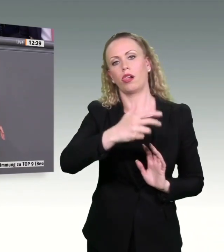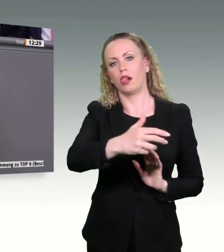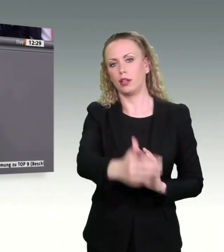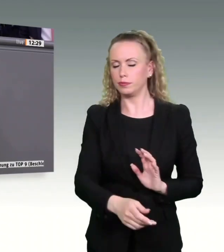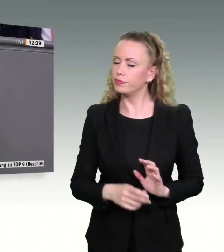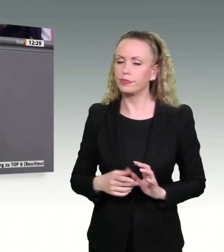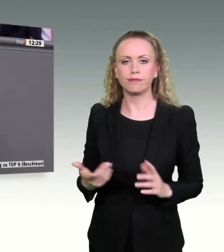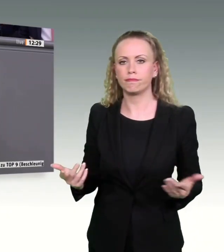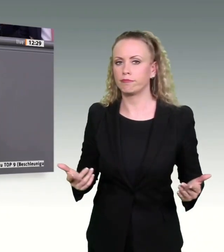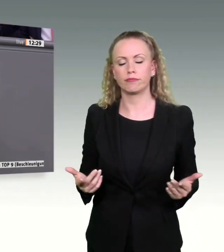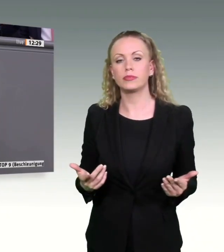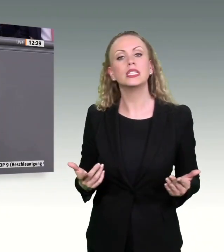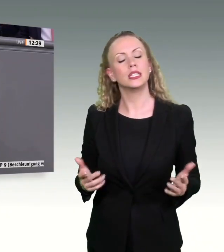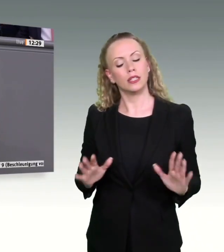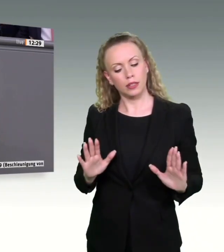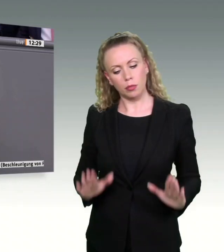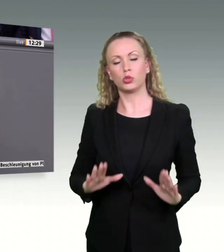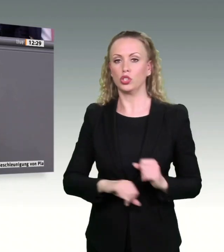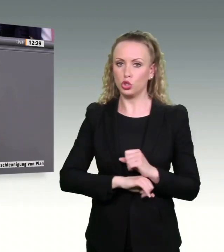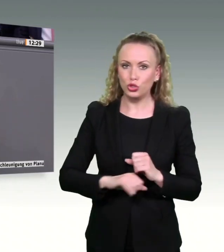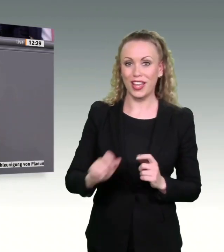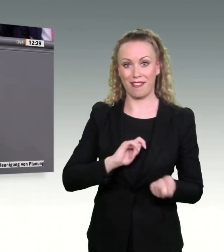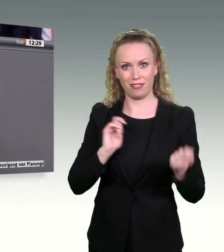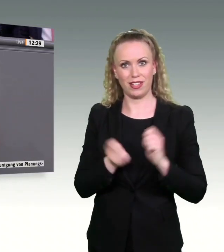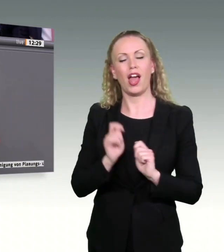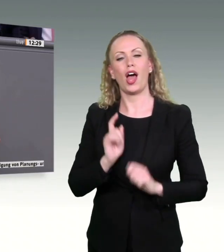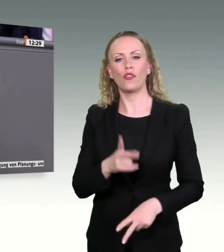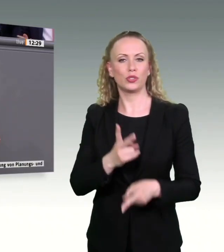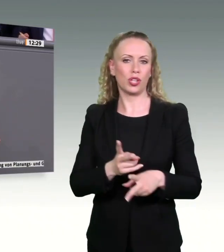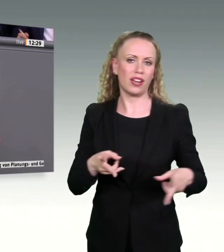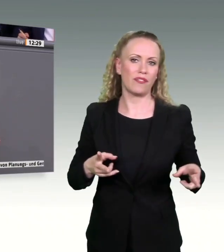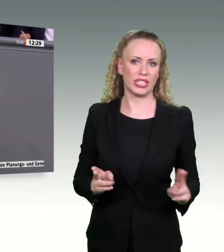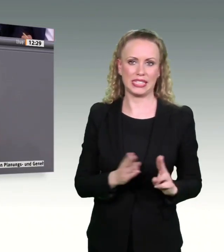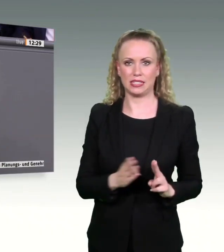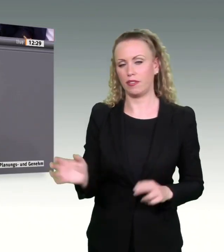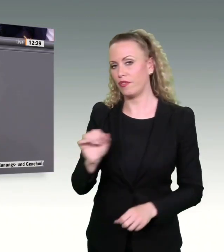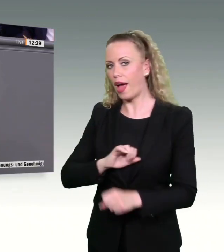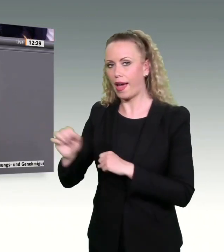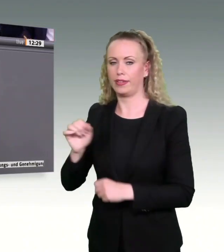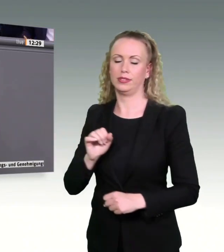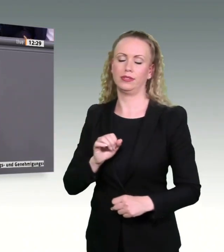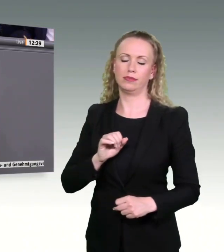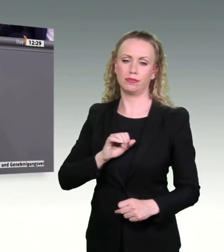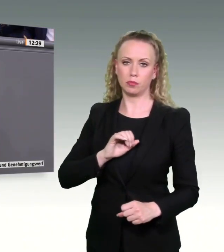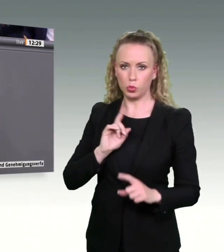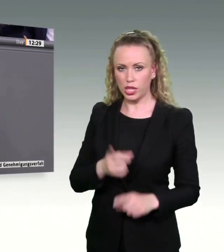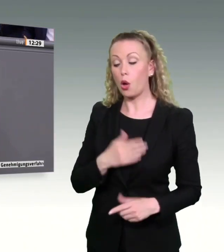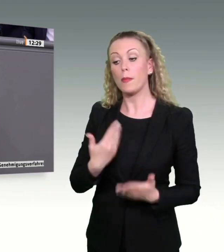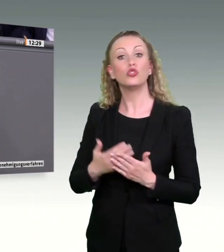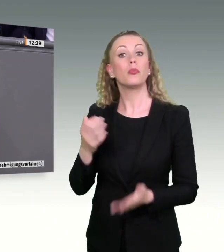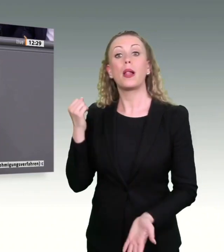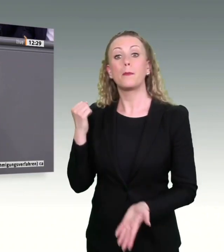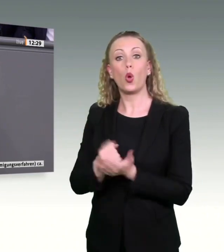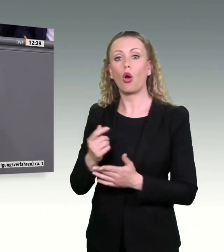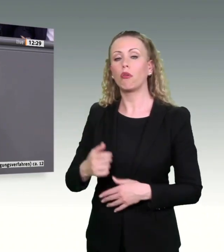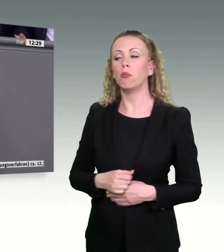Stichtagsregelungen mit Standardfristen für Einsprüche. Wenn eine Behörde nicht reagiert, muss man also nicht bis